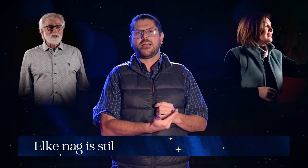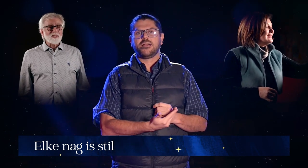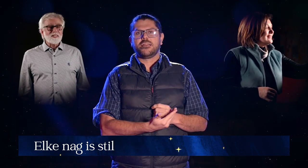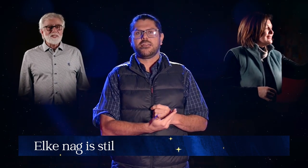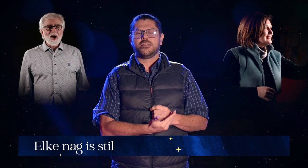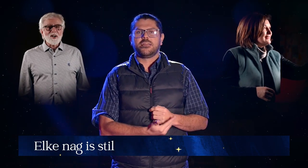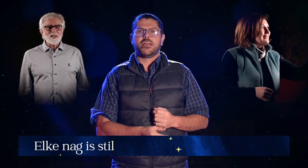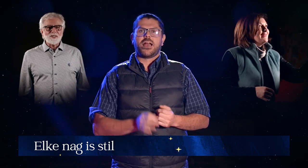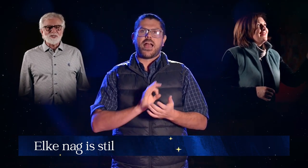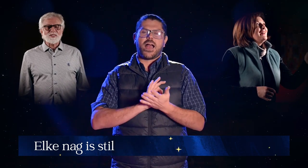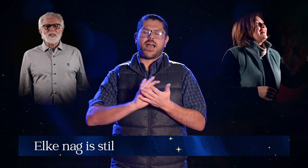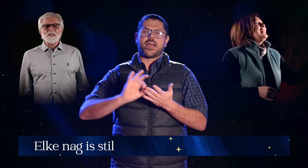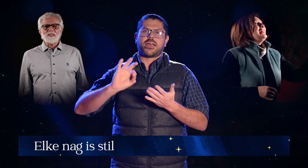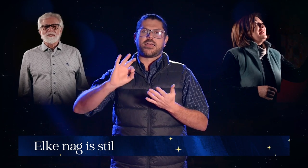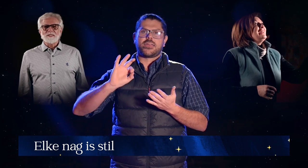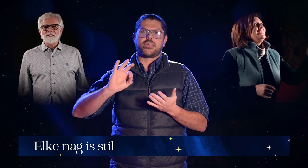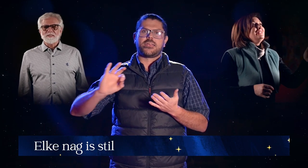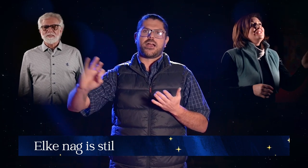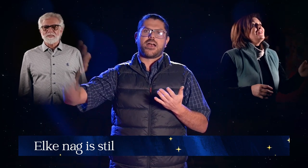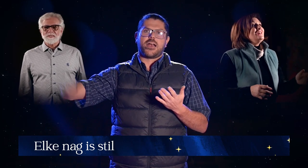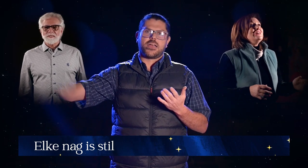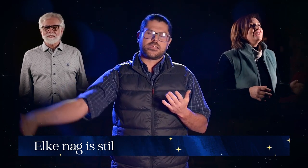Elke nacht is da,